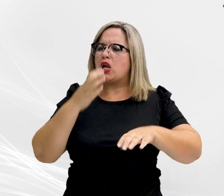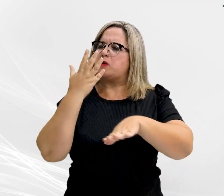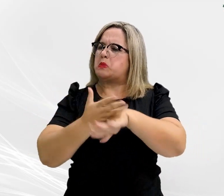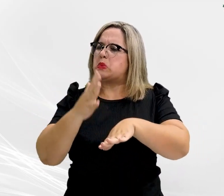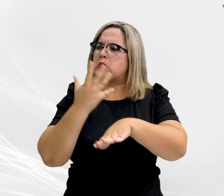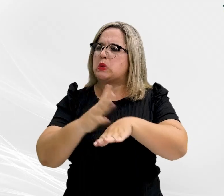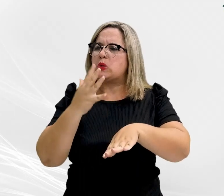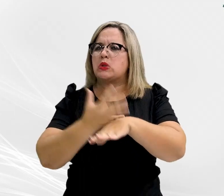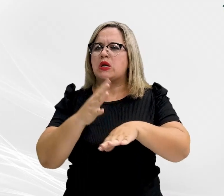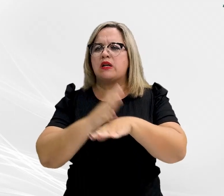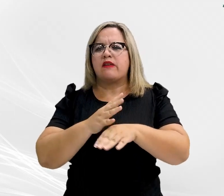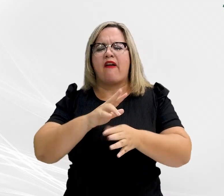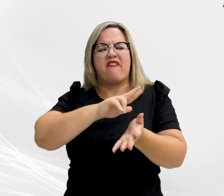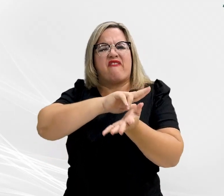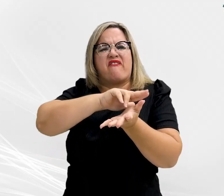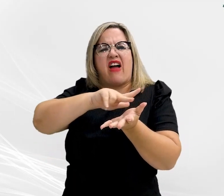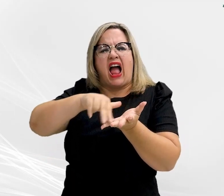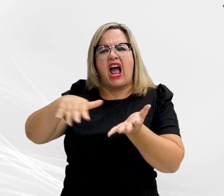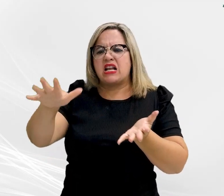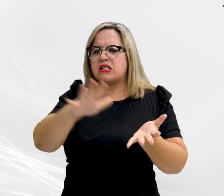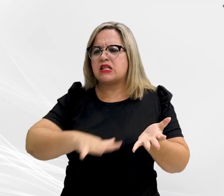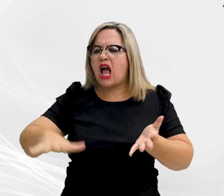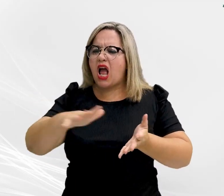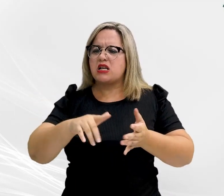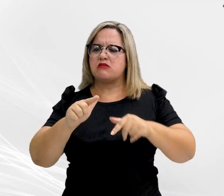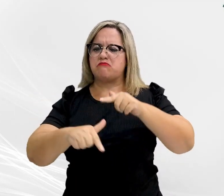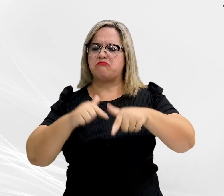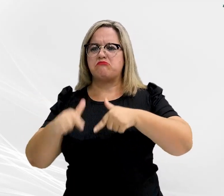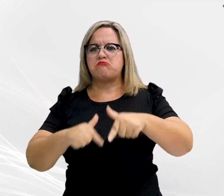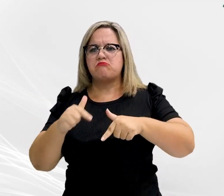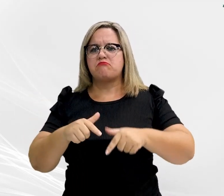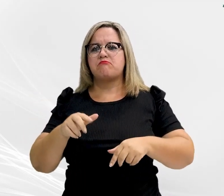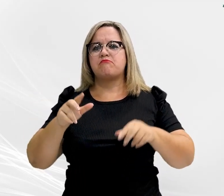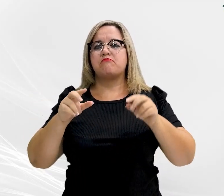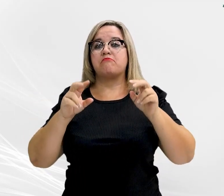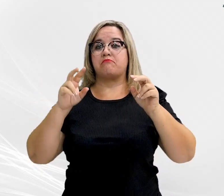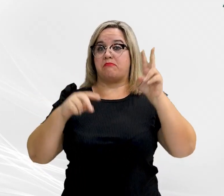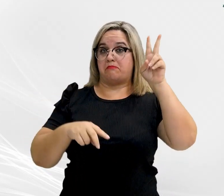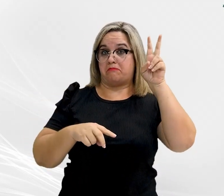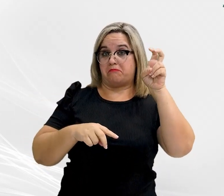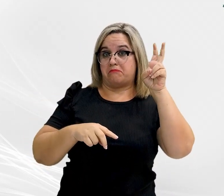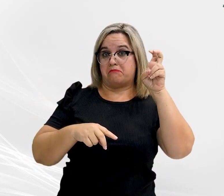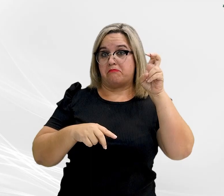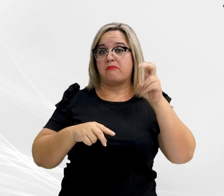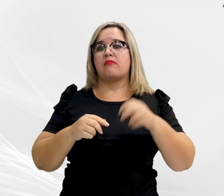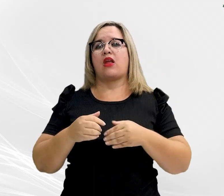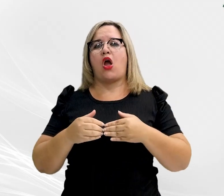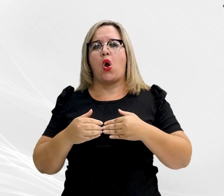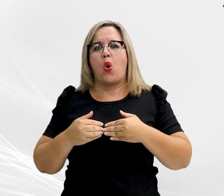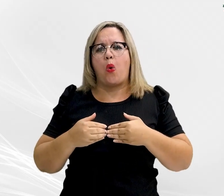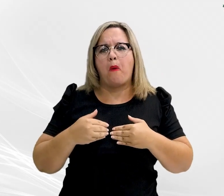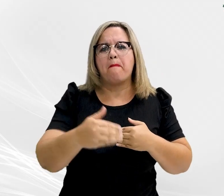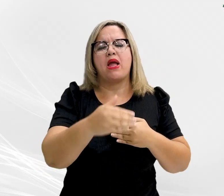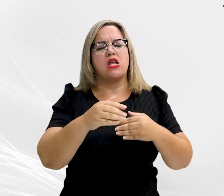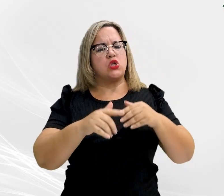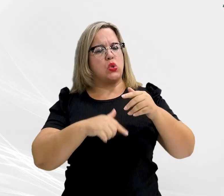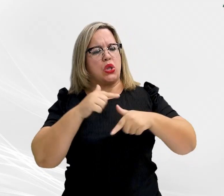nas diversas áreas de atuação. Abre aspas. O dimensionamento da força de trabalho garantirá mais